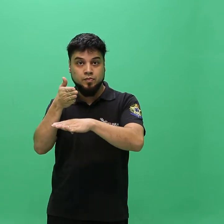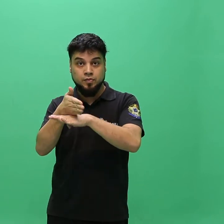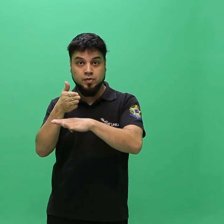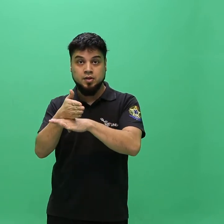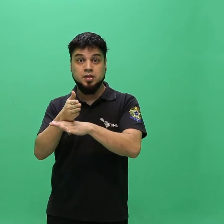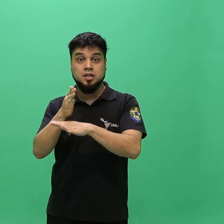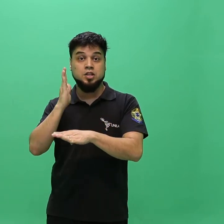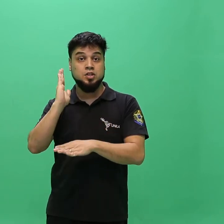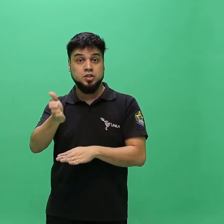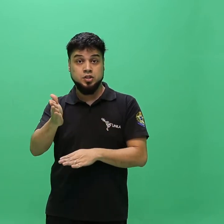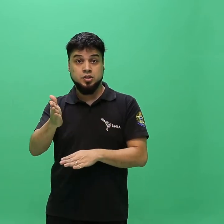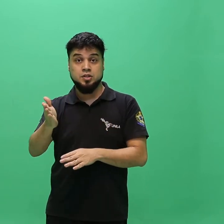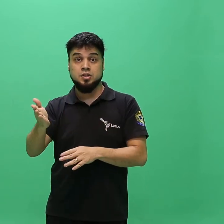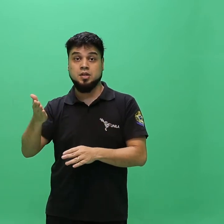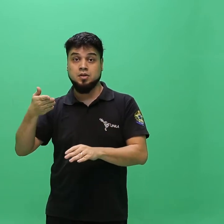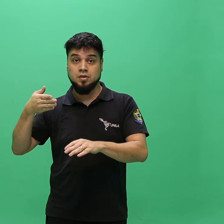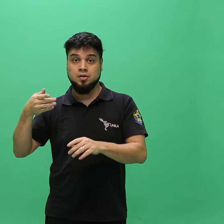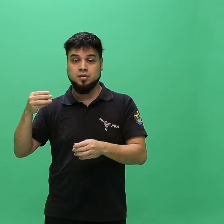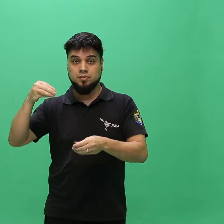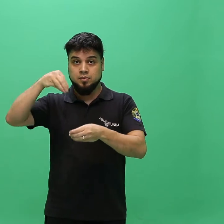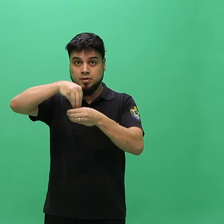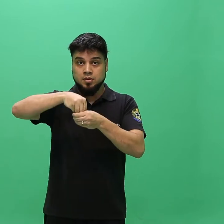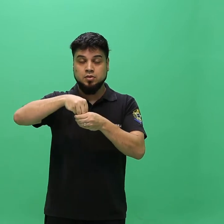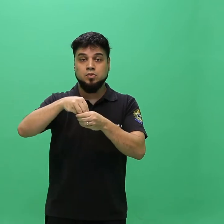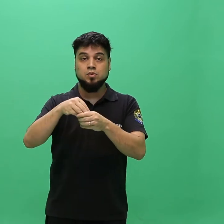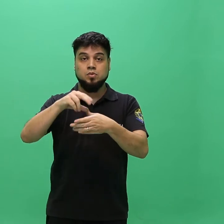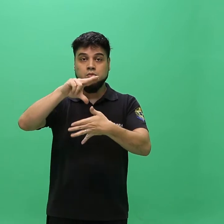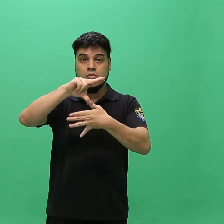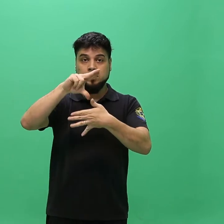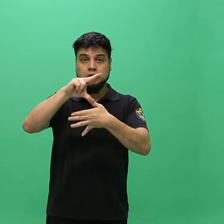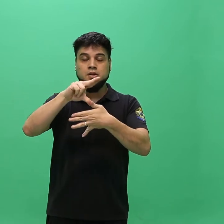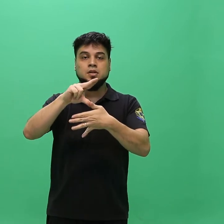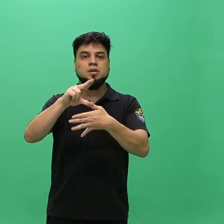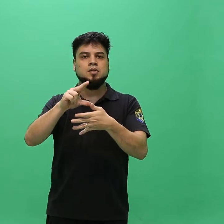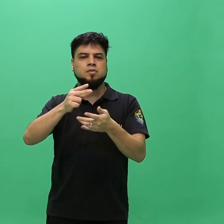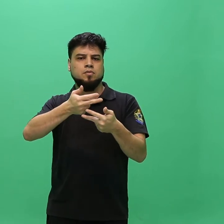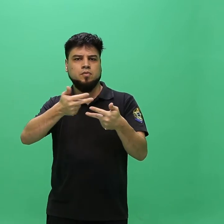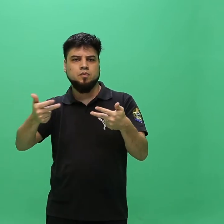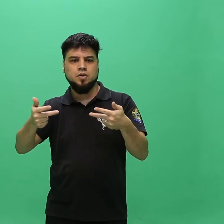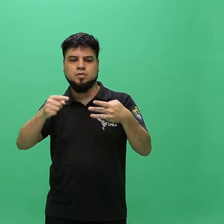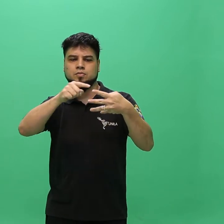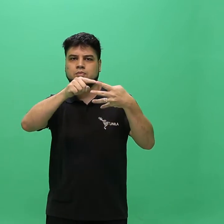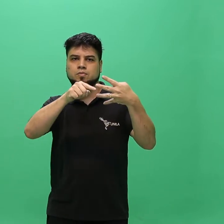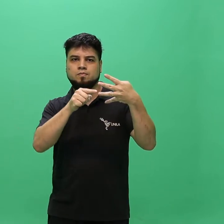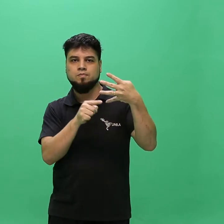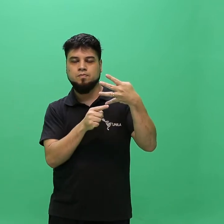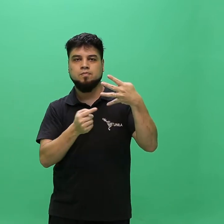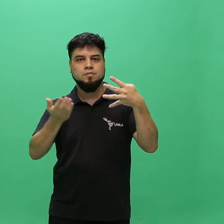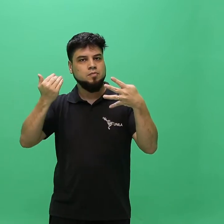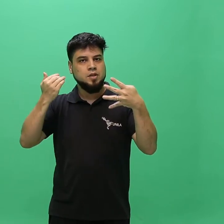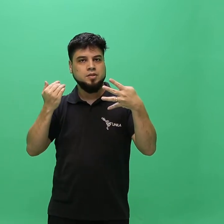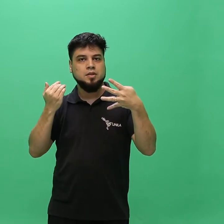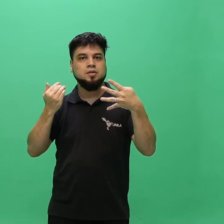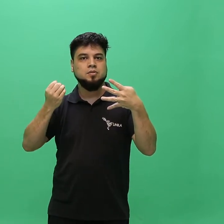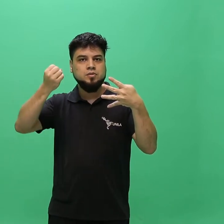ingressou na UNILA por uma das modalidades de vagas ociosas descritas no item 1